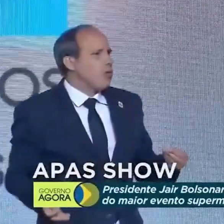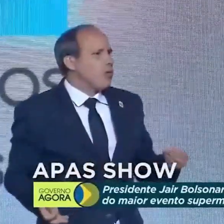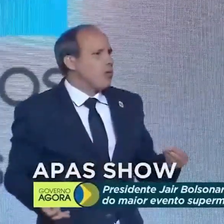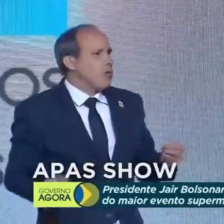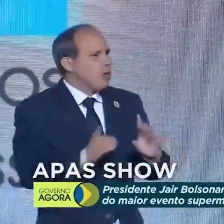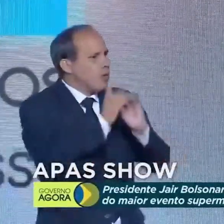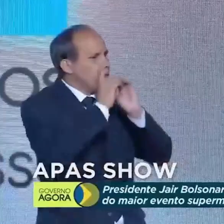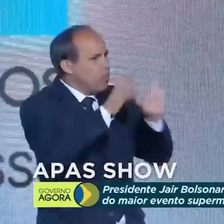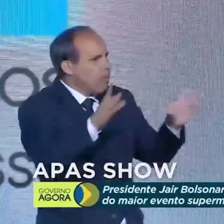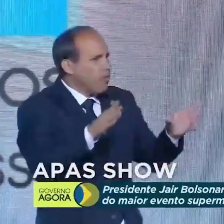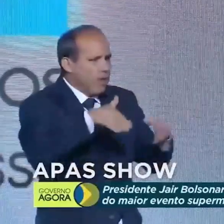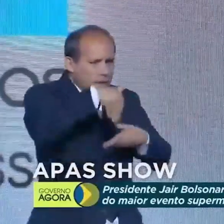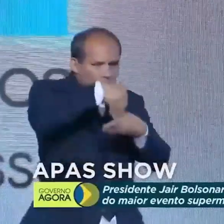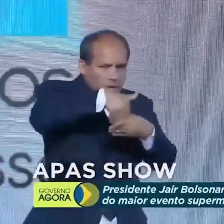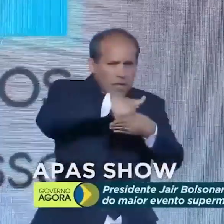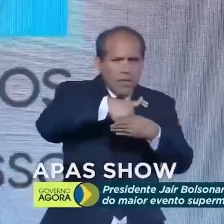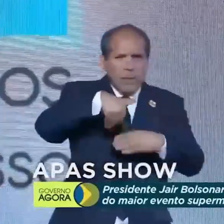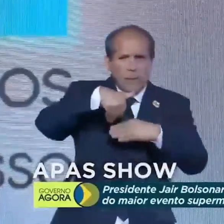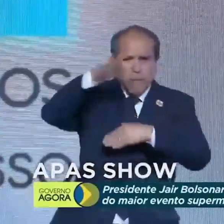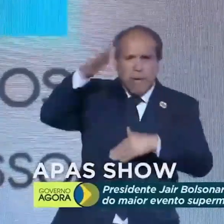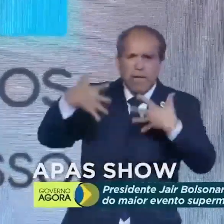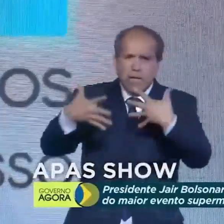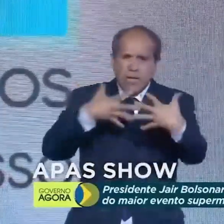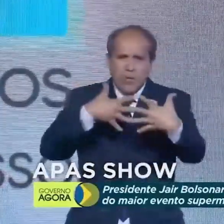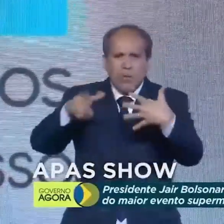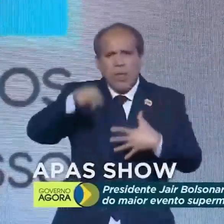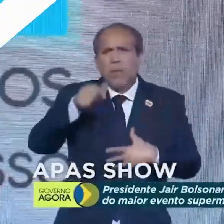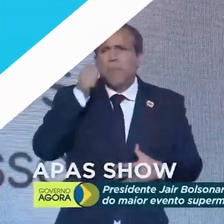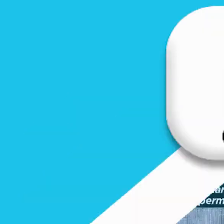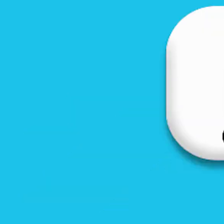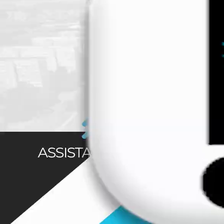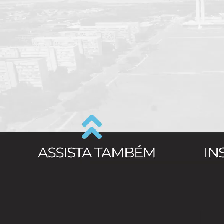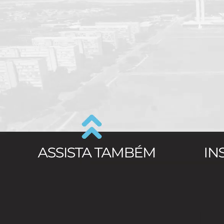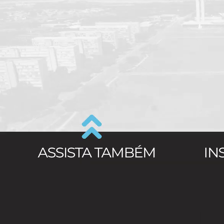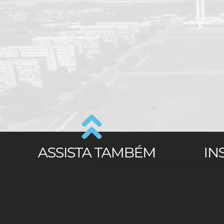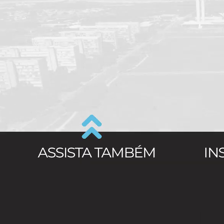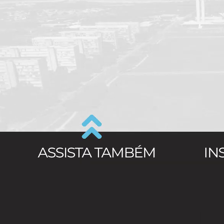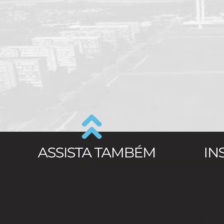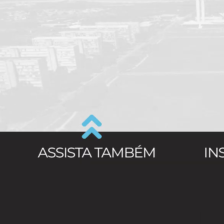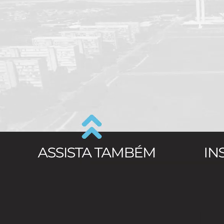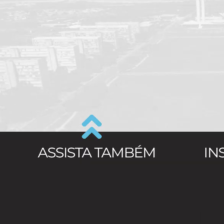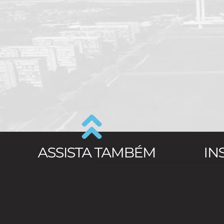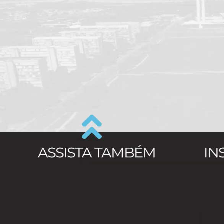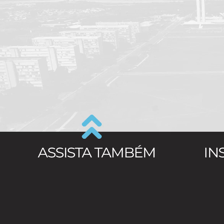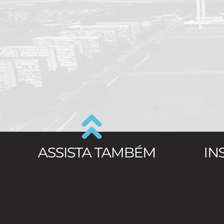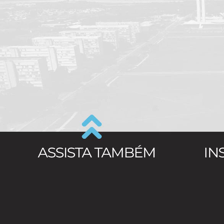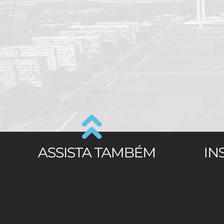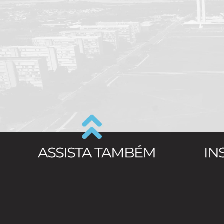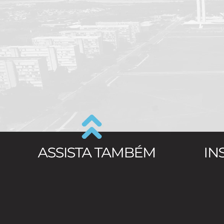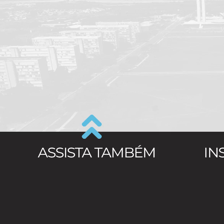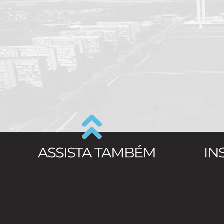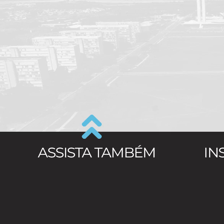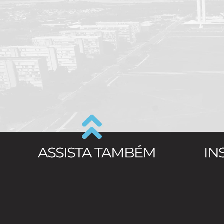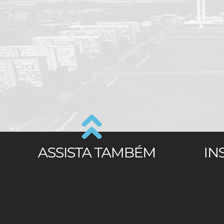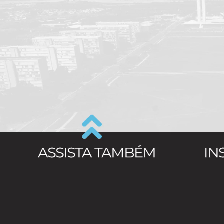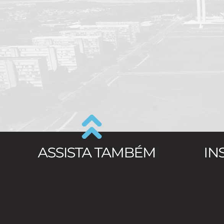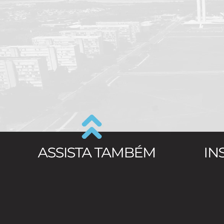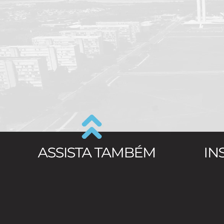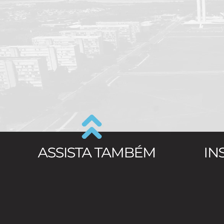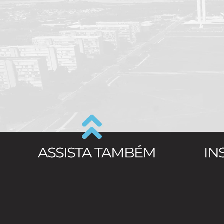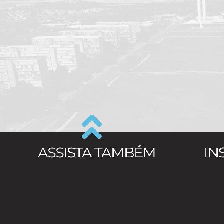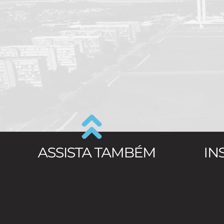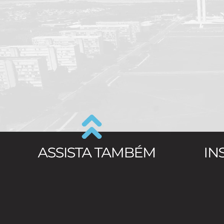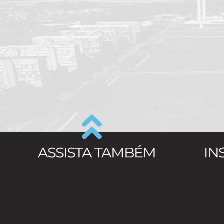Democracia, eleições, quanto mais transparente for, melhor. Ursa... Ursa...